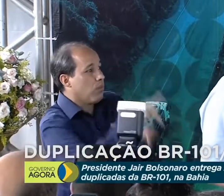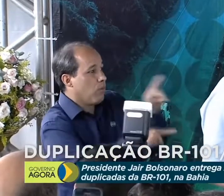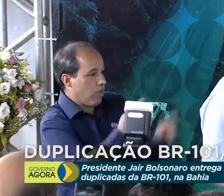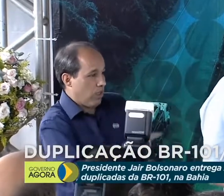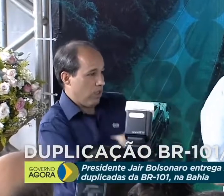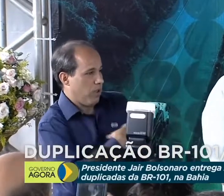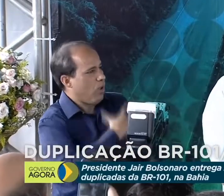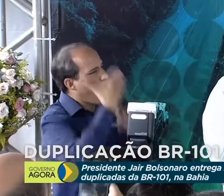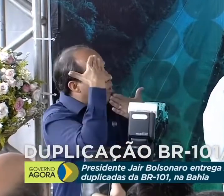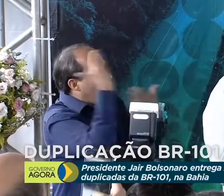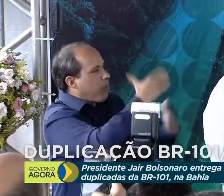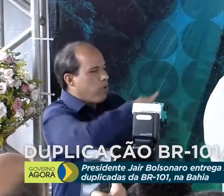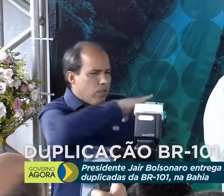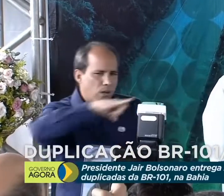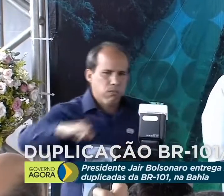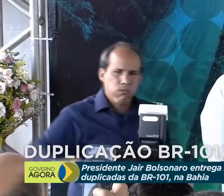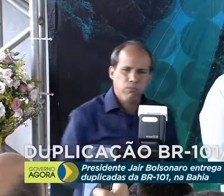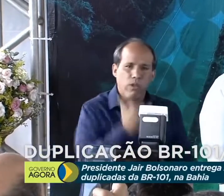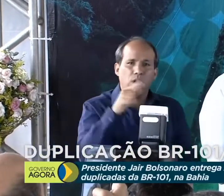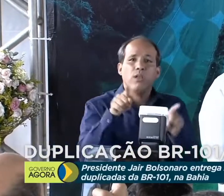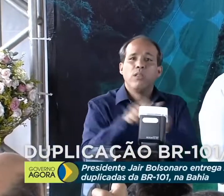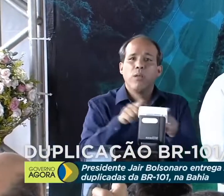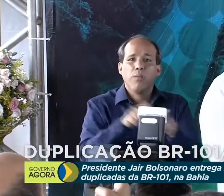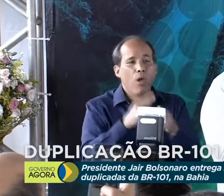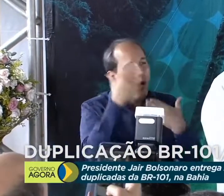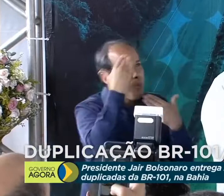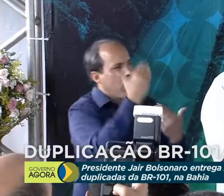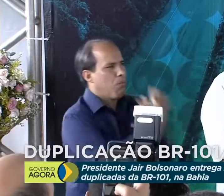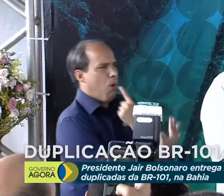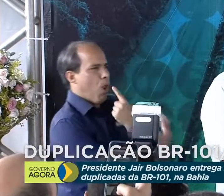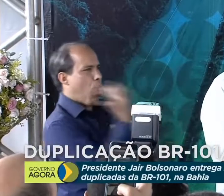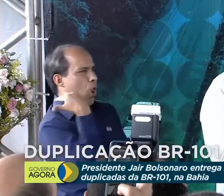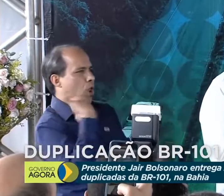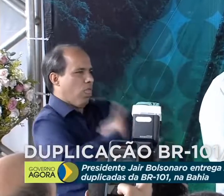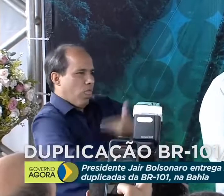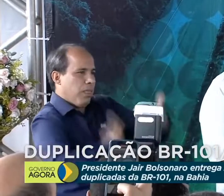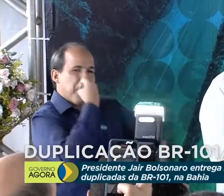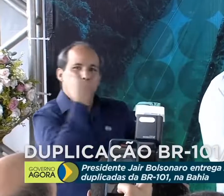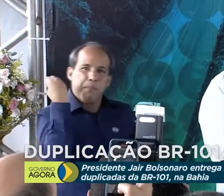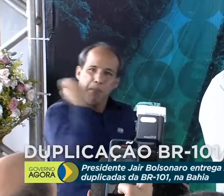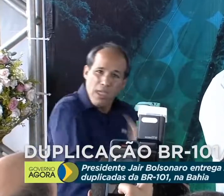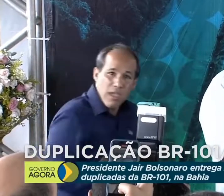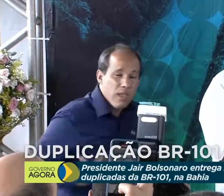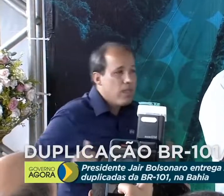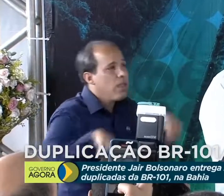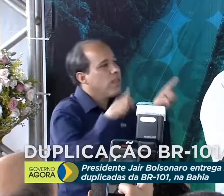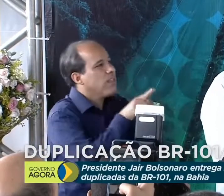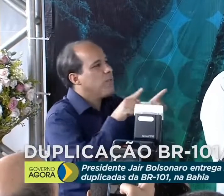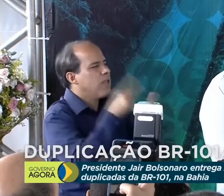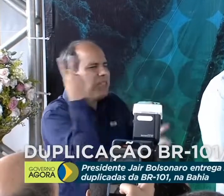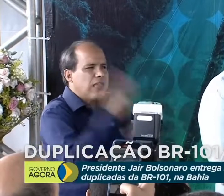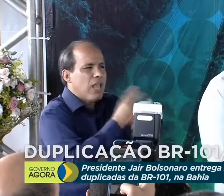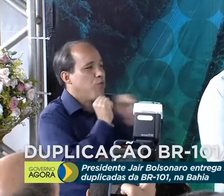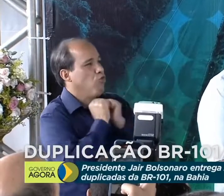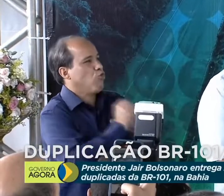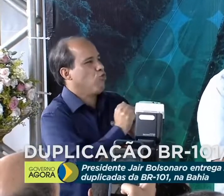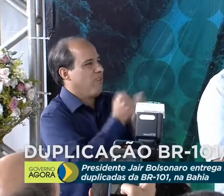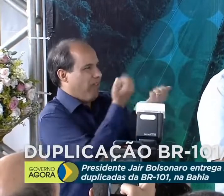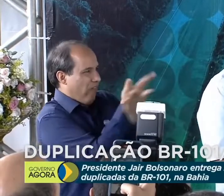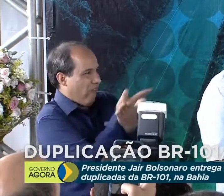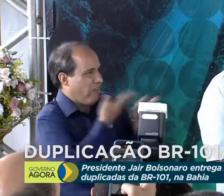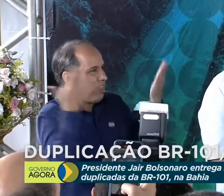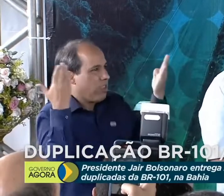Muito obrigado pela oportunidade e pela recepção. E dizer que sempre estaremos juntos